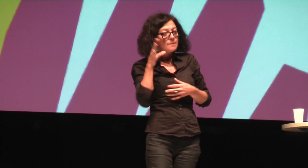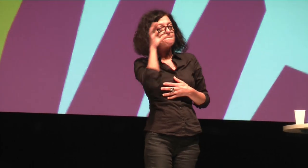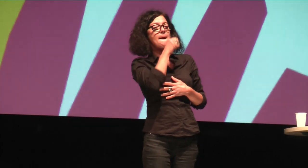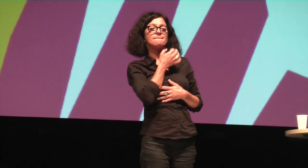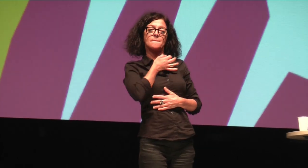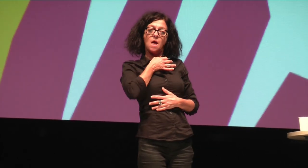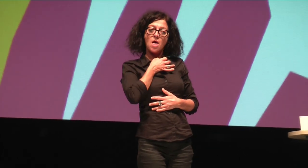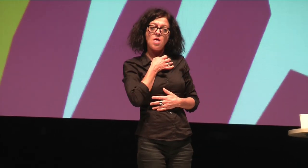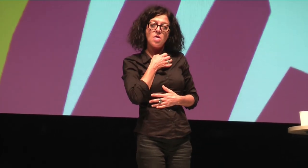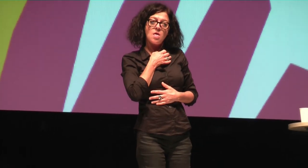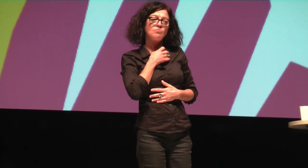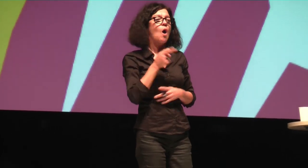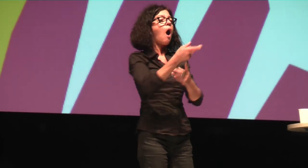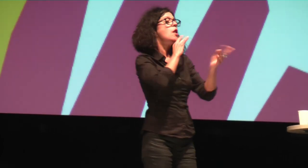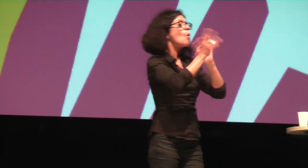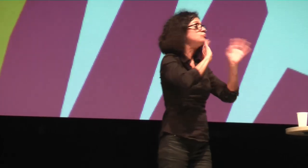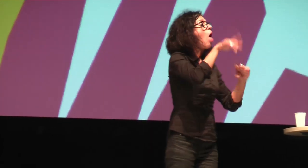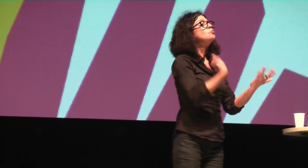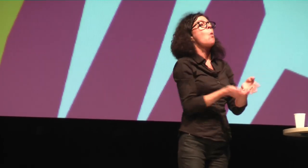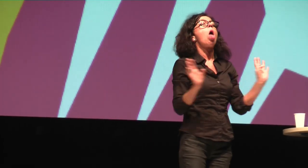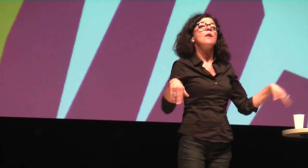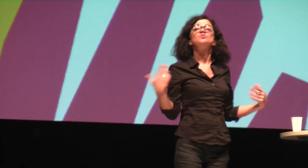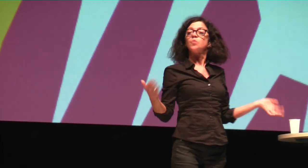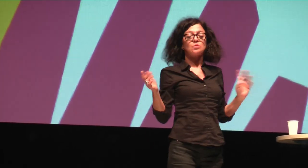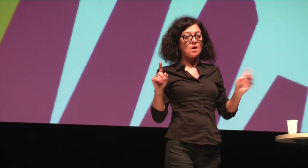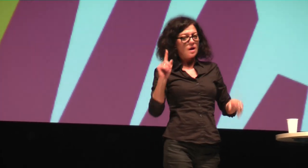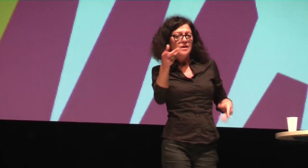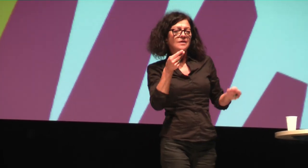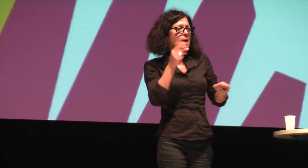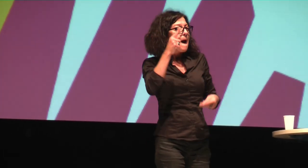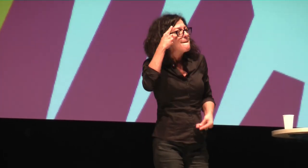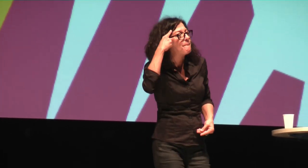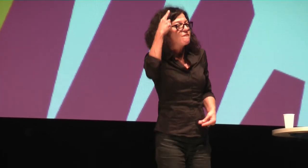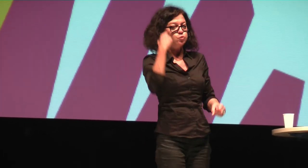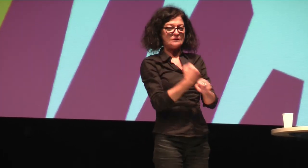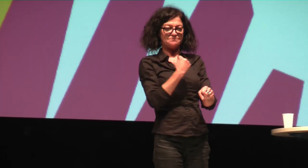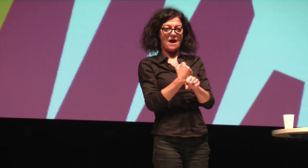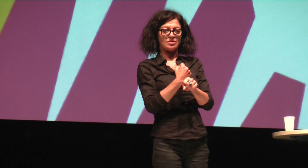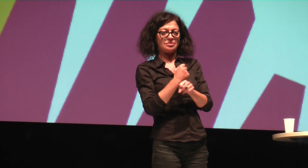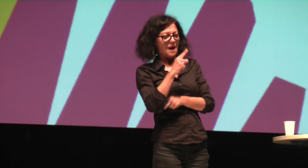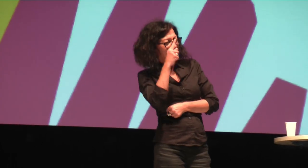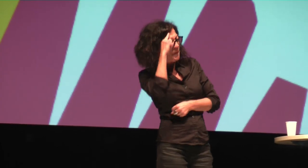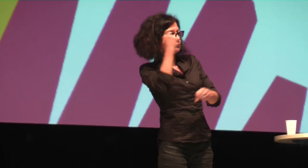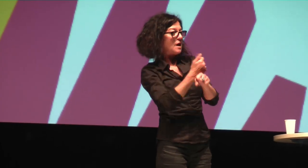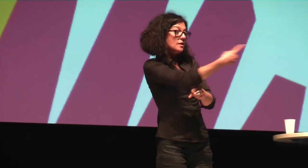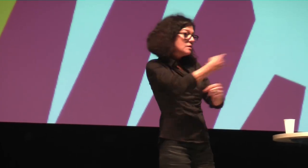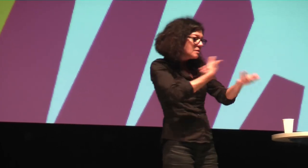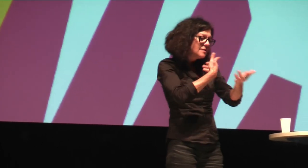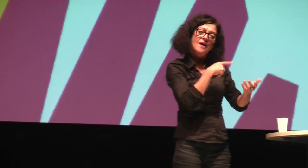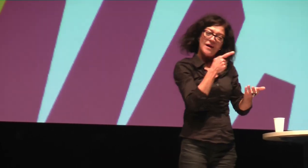Ich sage immer wieder, dass es wichtig ist, dass man sich selber hinterfragt, dass man nicht einfach nur sagt, ja, das ist einfach so, sondern dass man sich viele Dinge auch